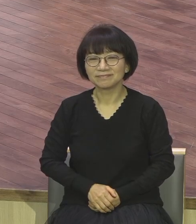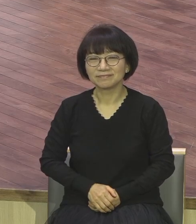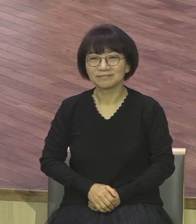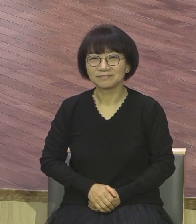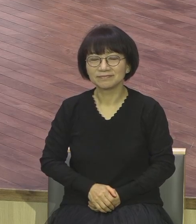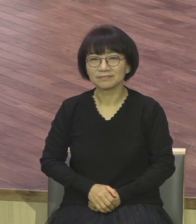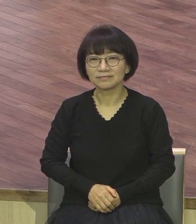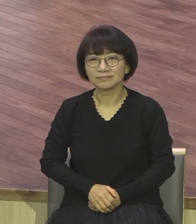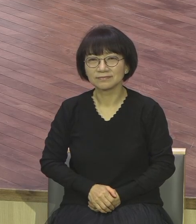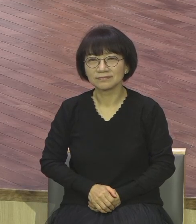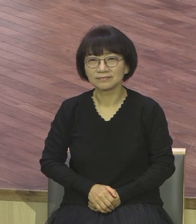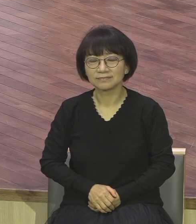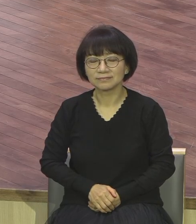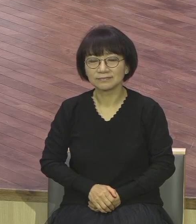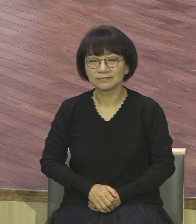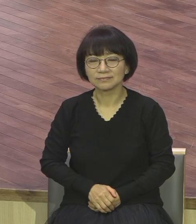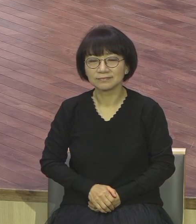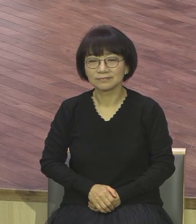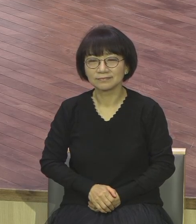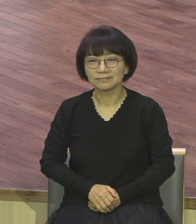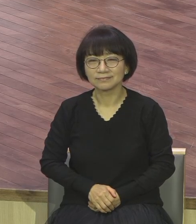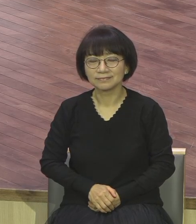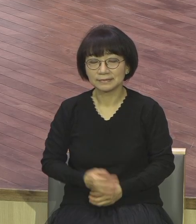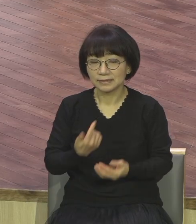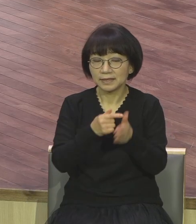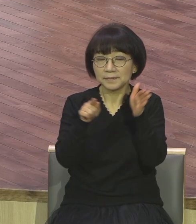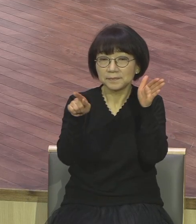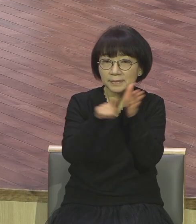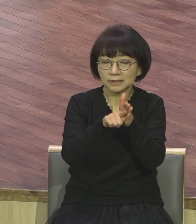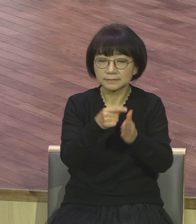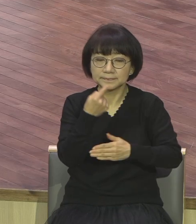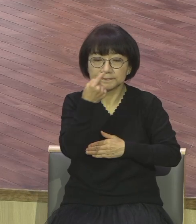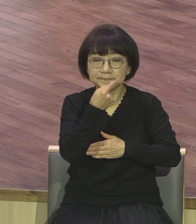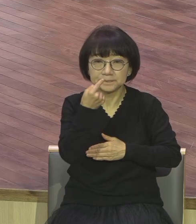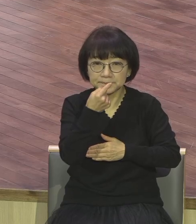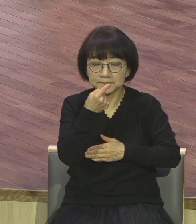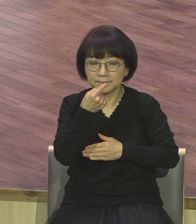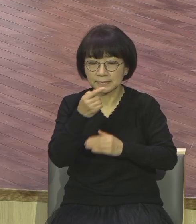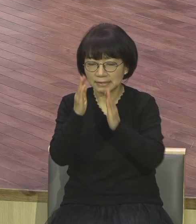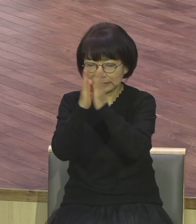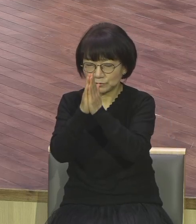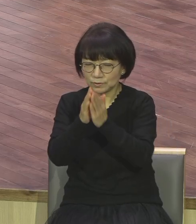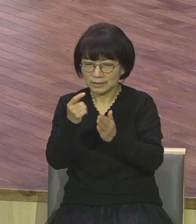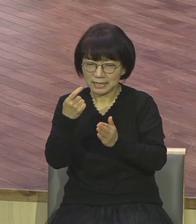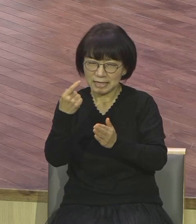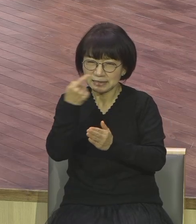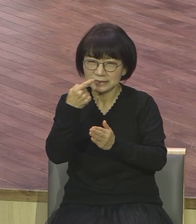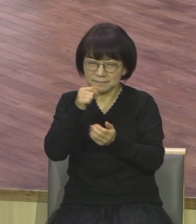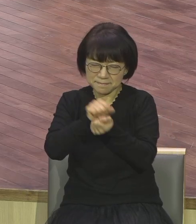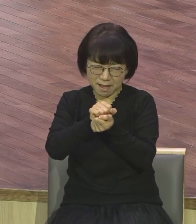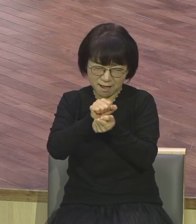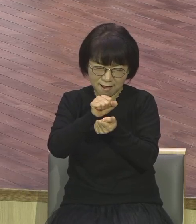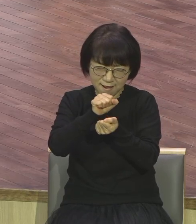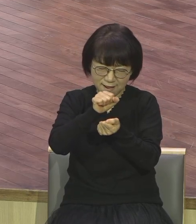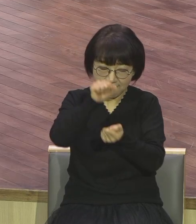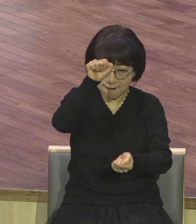이렇게 믿음의 입 기도의 입 크게 열고 언약적 도전을 할 때